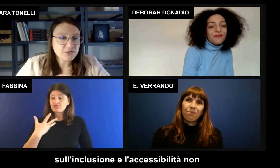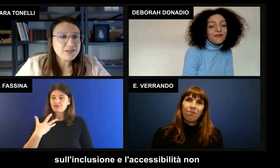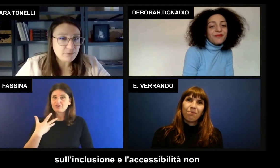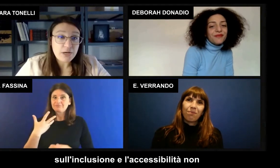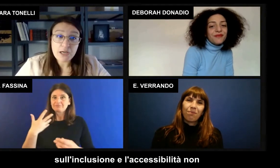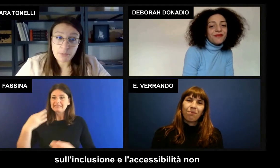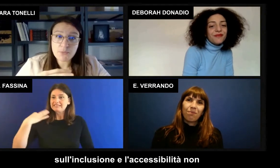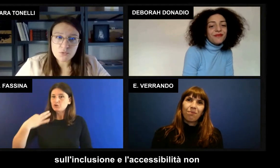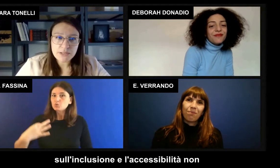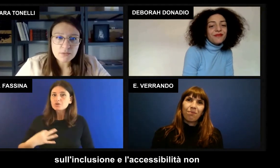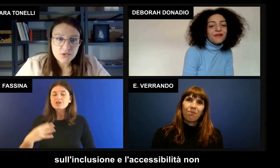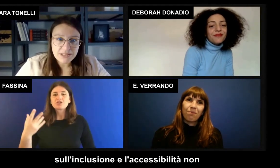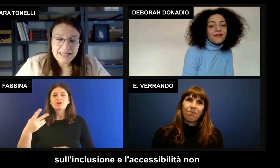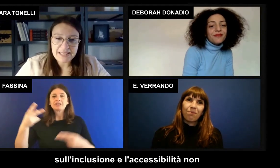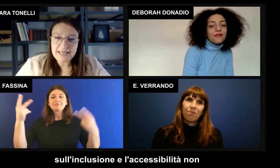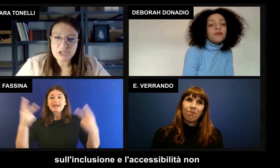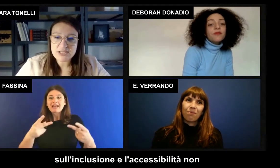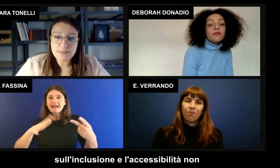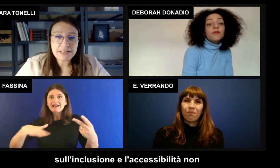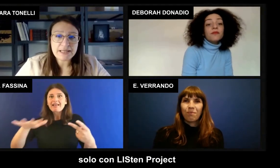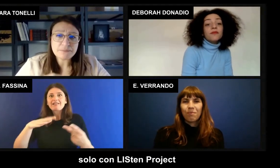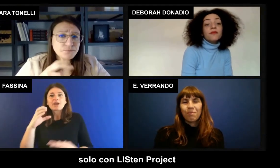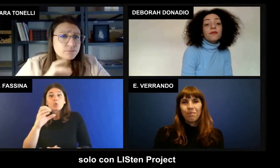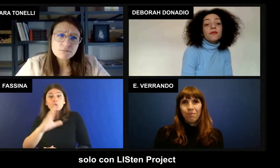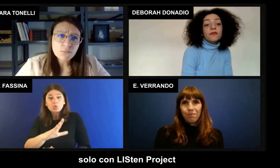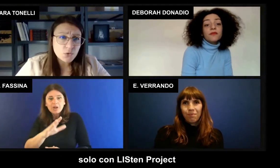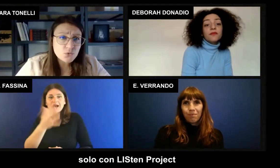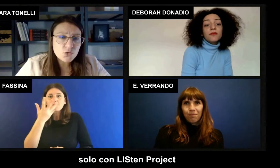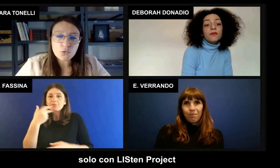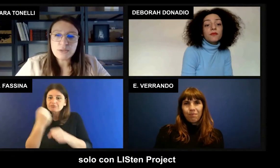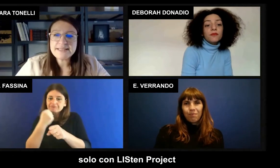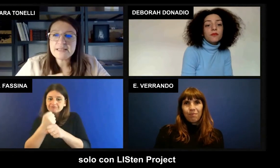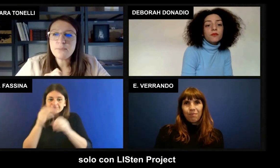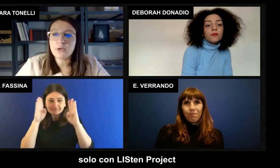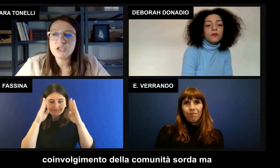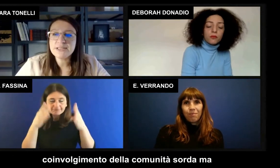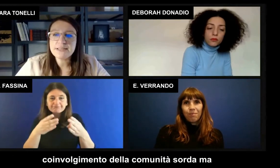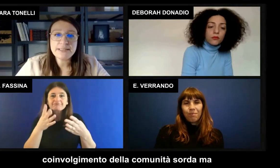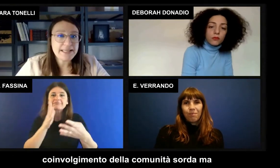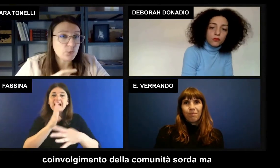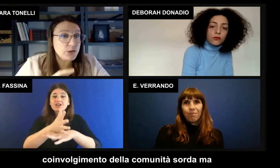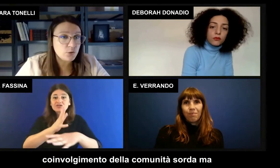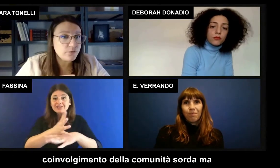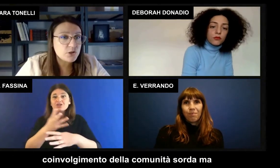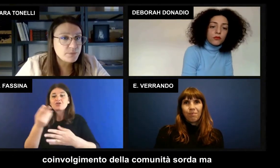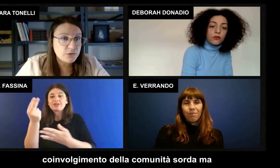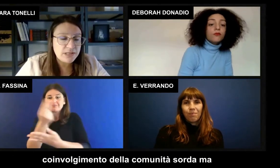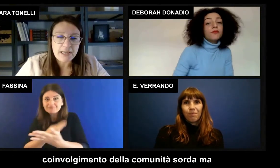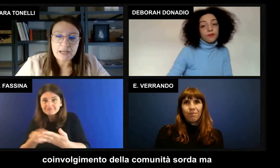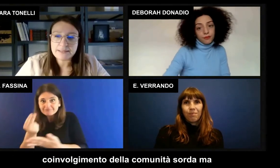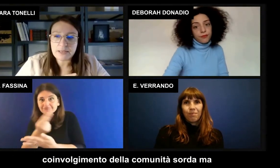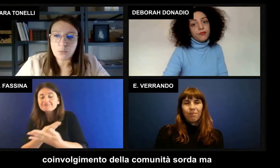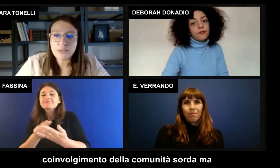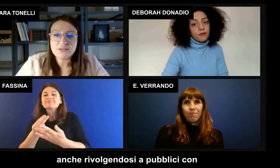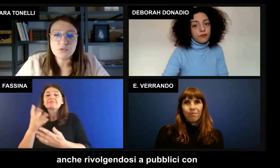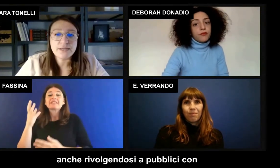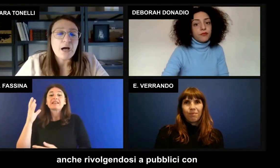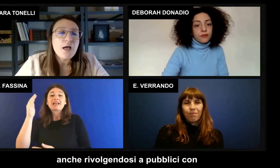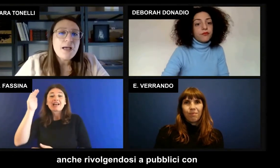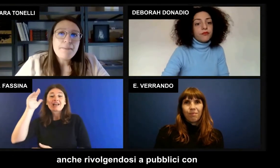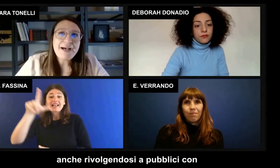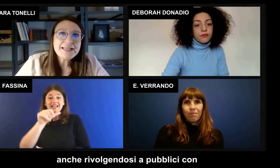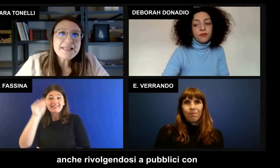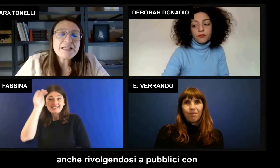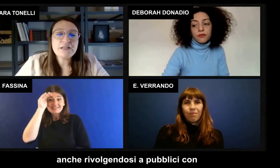stanno cercando di lavorare proprio sull'inclusione e l'accessibilità non solo con l'East & Project e con il coinvolgimento della comunità